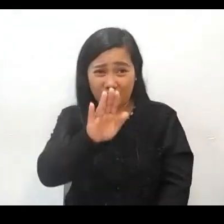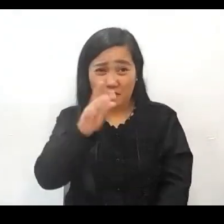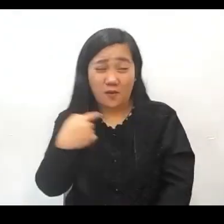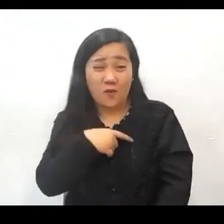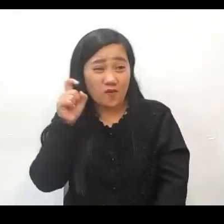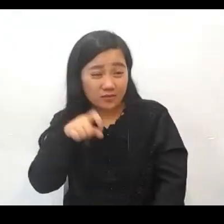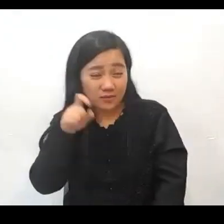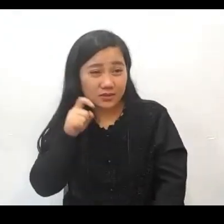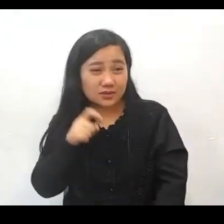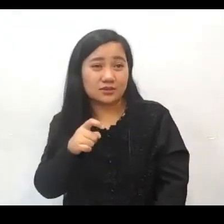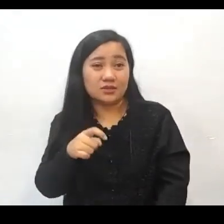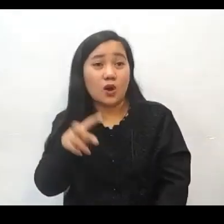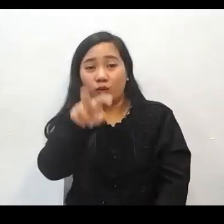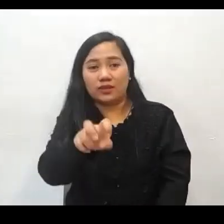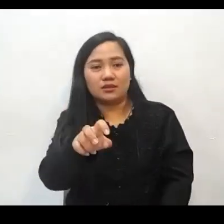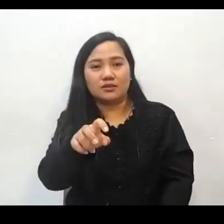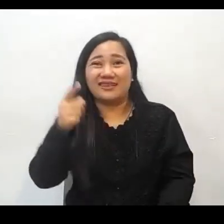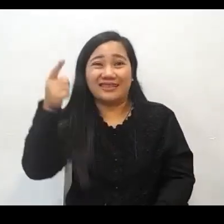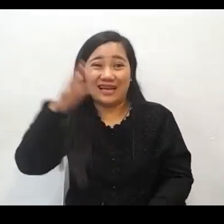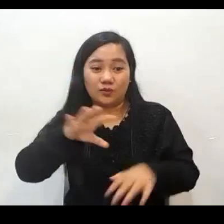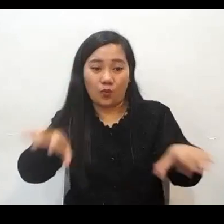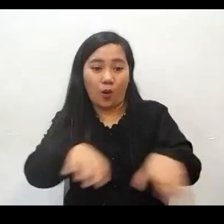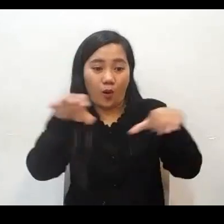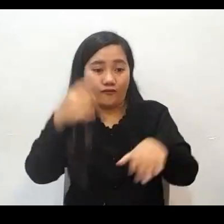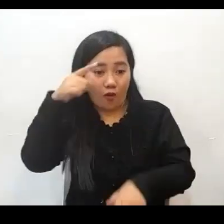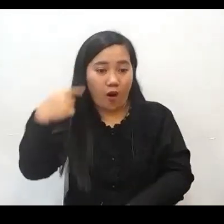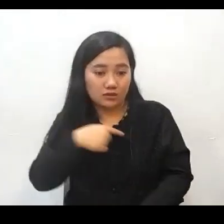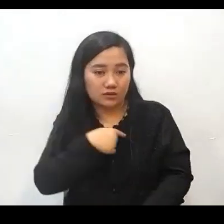kailangan natin sumaksi sa bagay na ginawa ng Diyos para sa atin